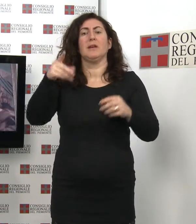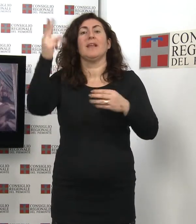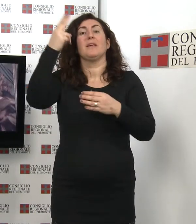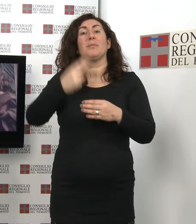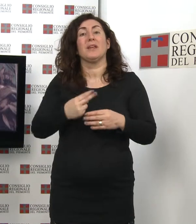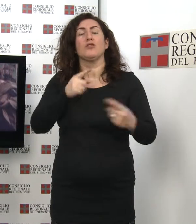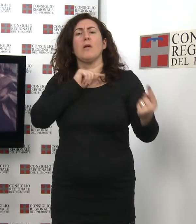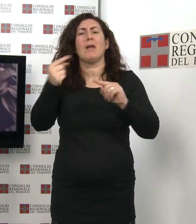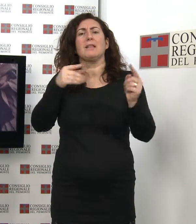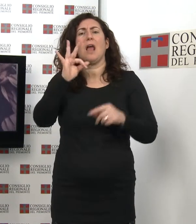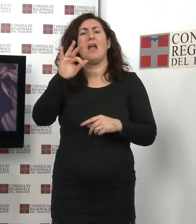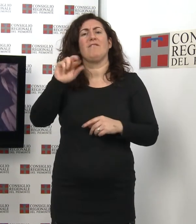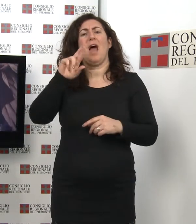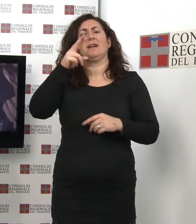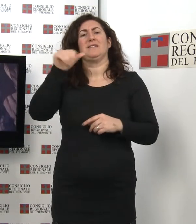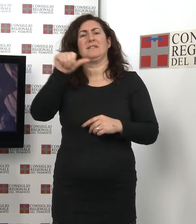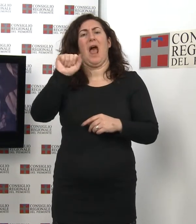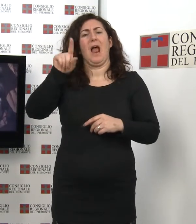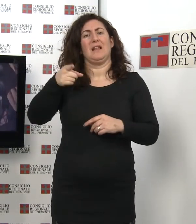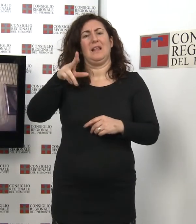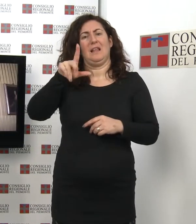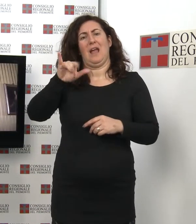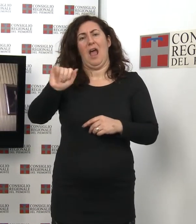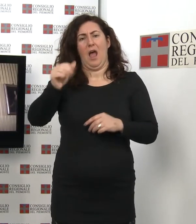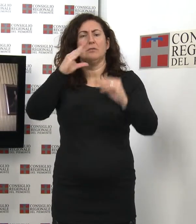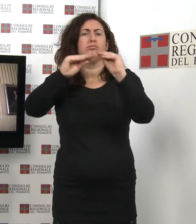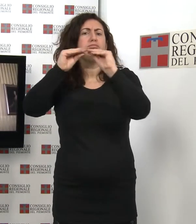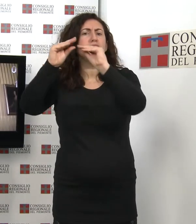antichi, e sono stati fatti interventi di manutenzione su altre sei opere.